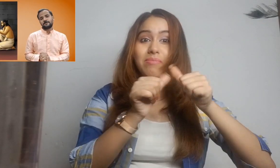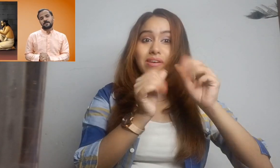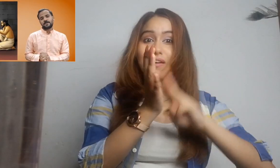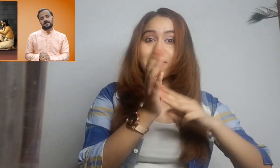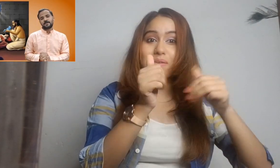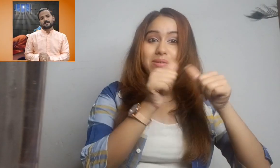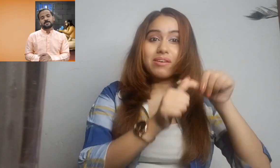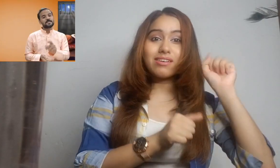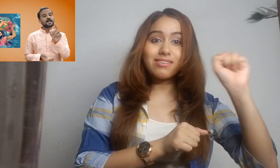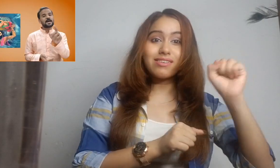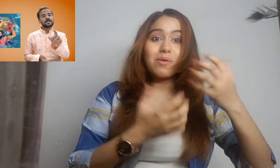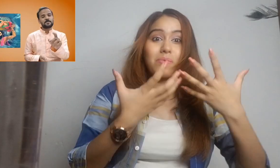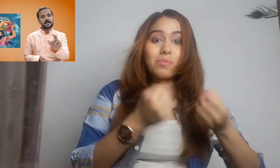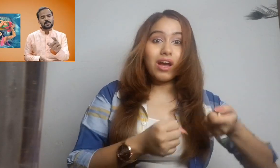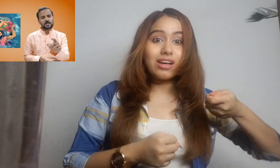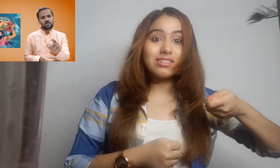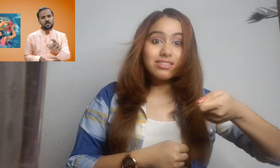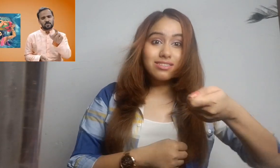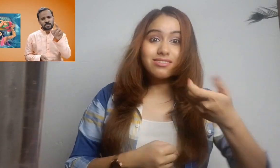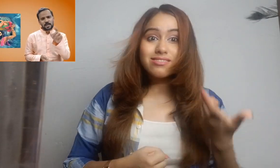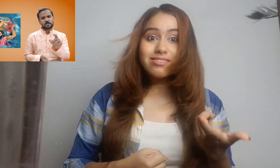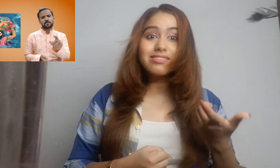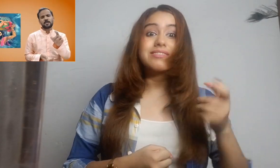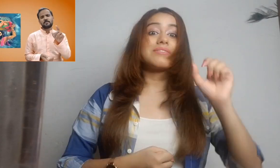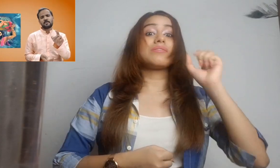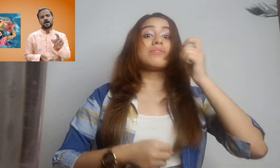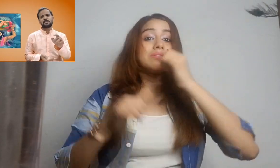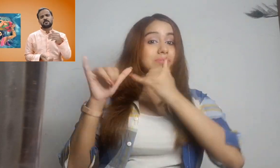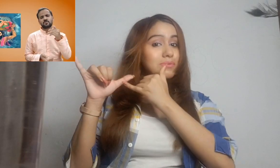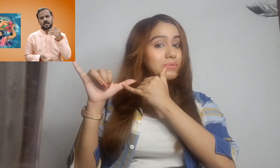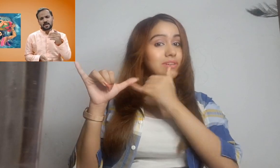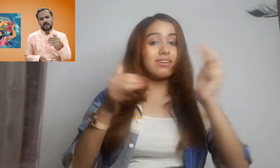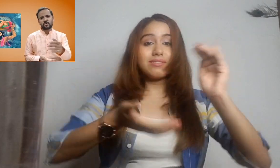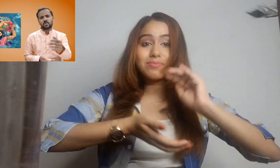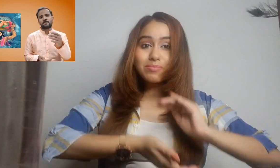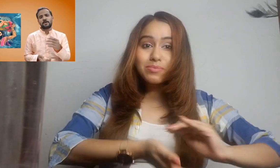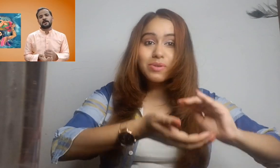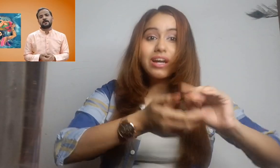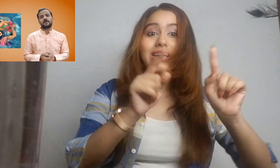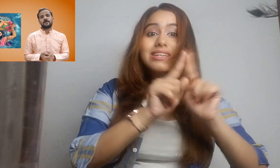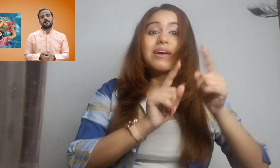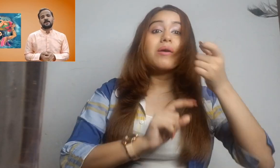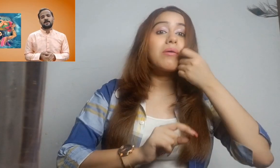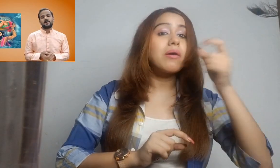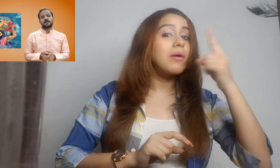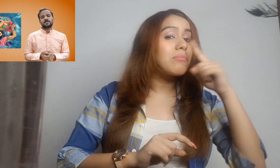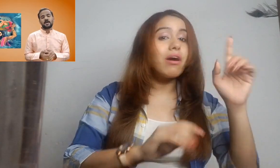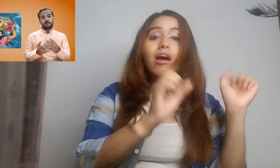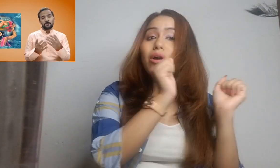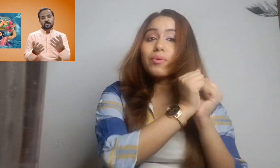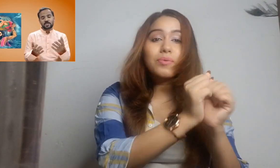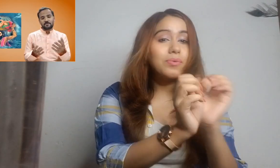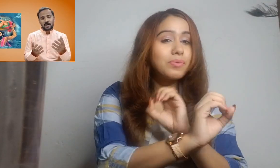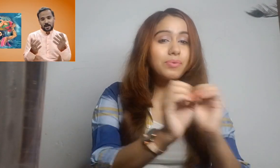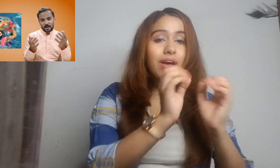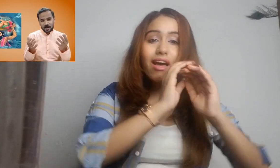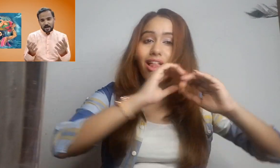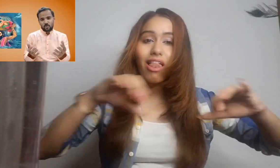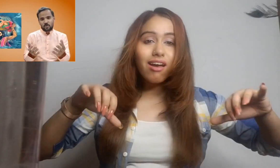जिस रात मेरा जन्म हुआ उस रात मेरे माबाप से मुझे अलग होना पड़ा जहां पहुचा वहां हर वो